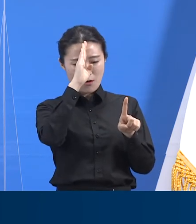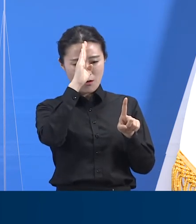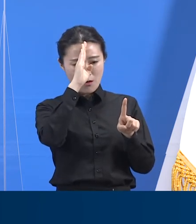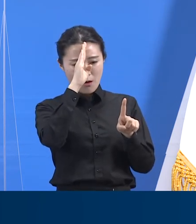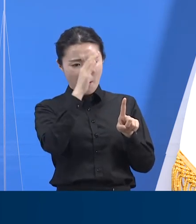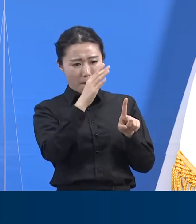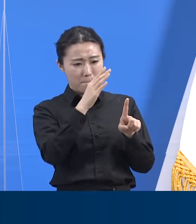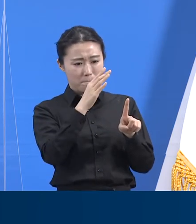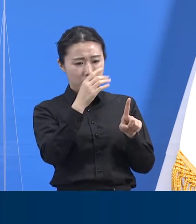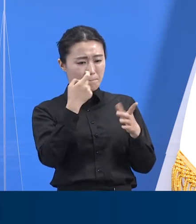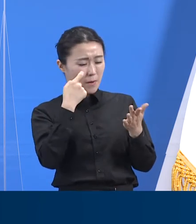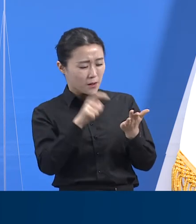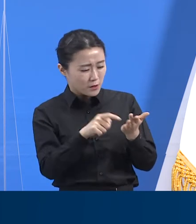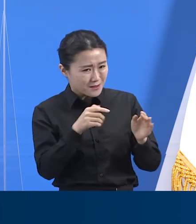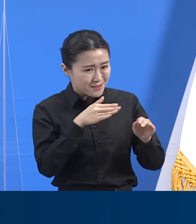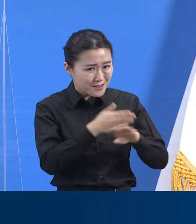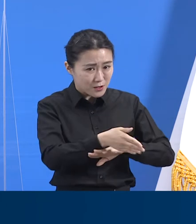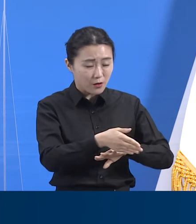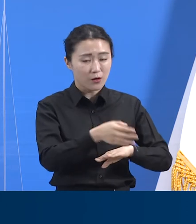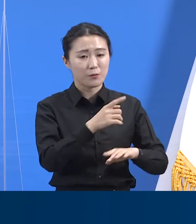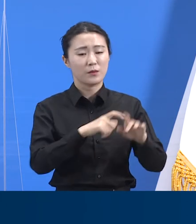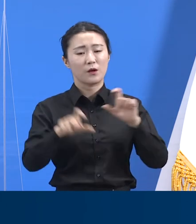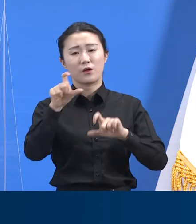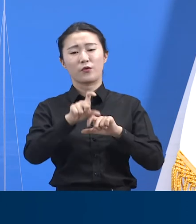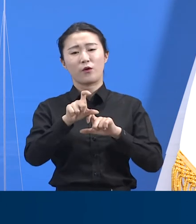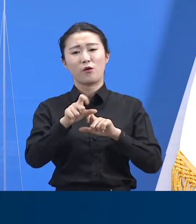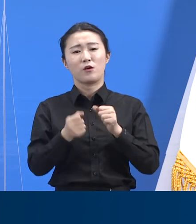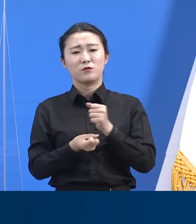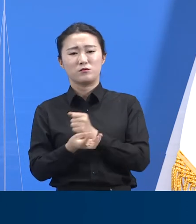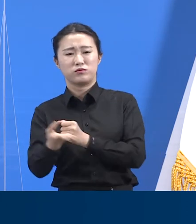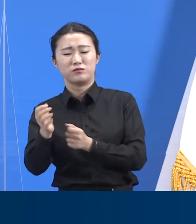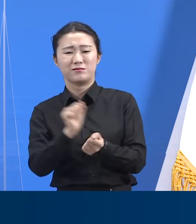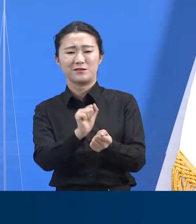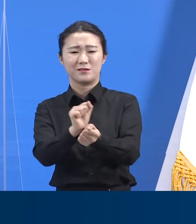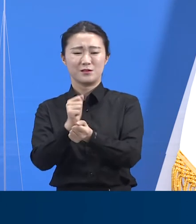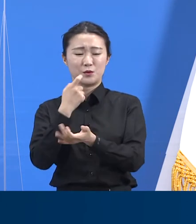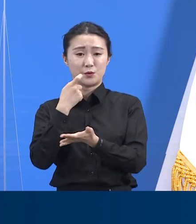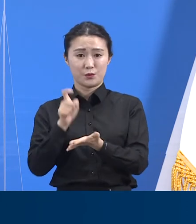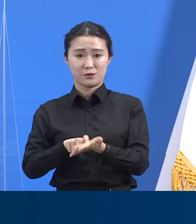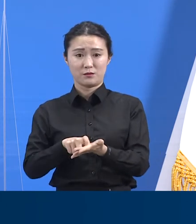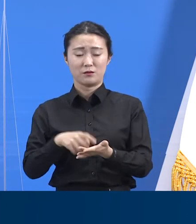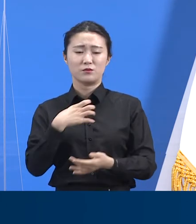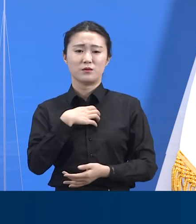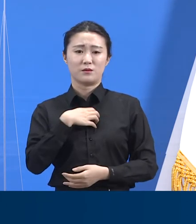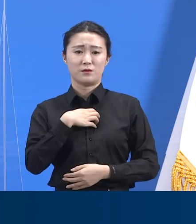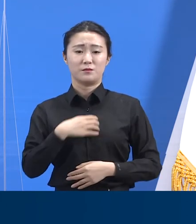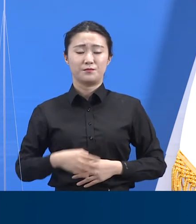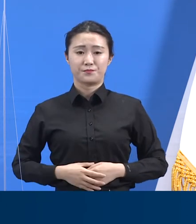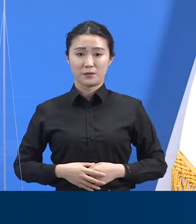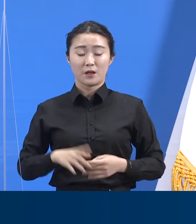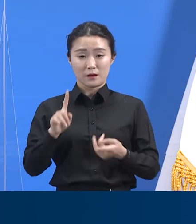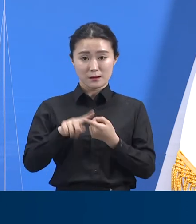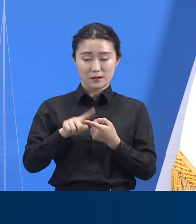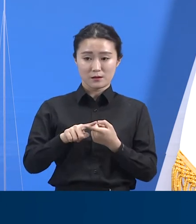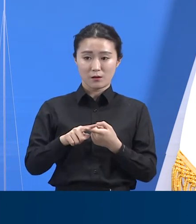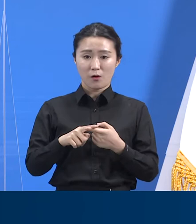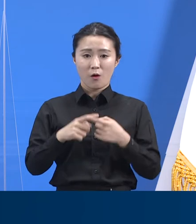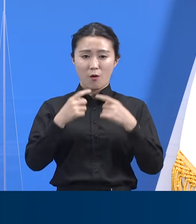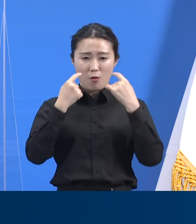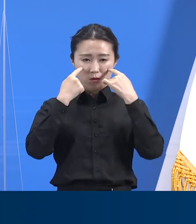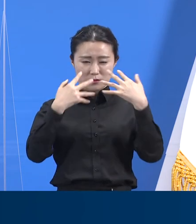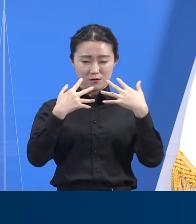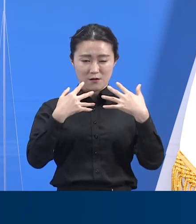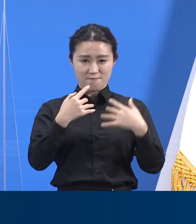확산되는 경향이 있습니다. 이러한 위험 요인을 정확하게 이해하고 보다 엄격하게 대비해야